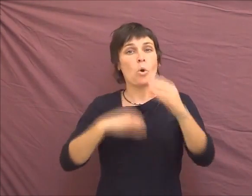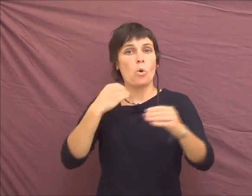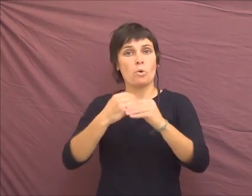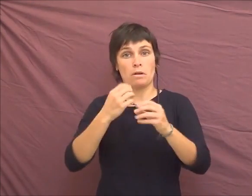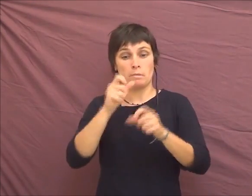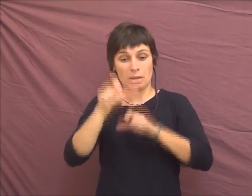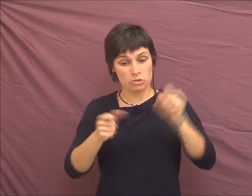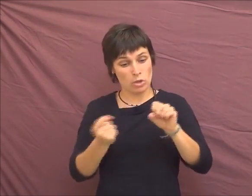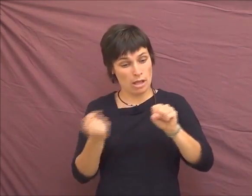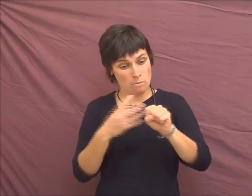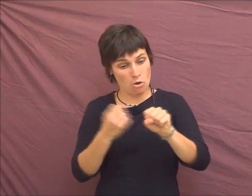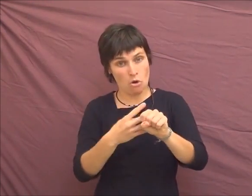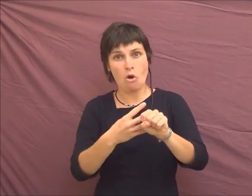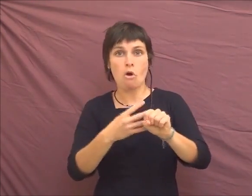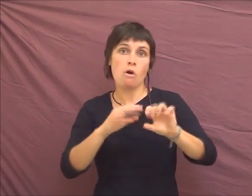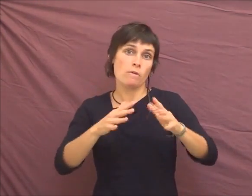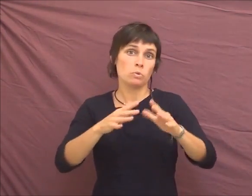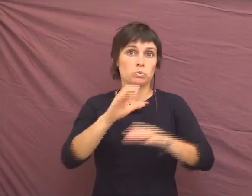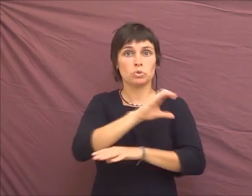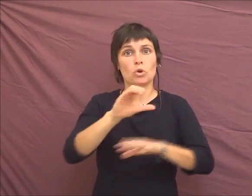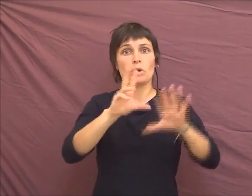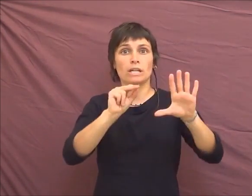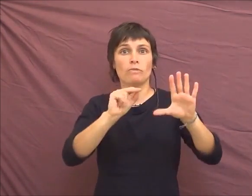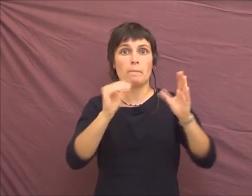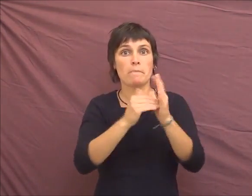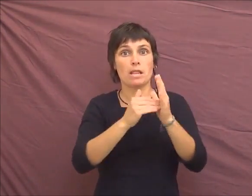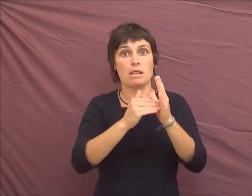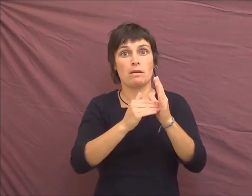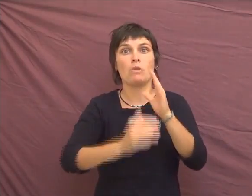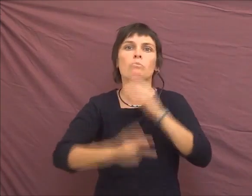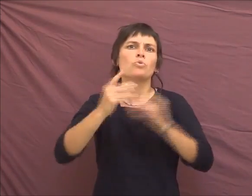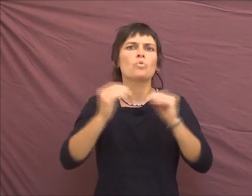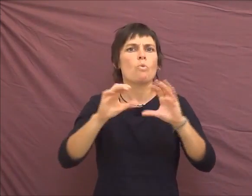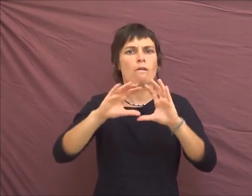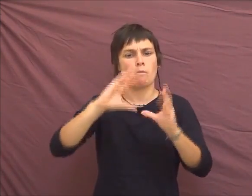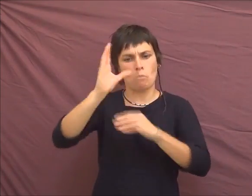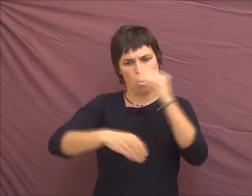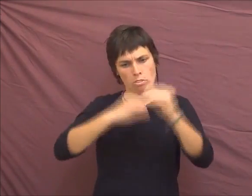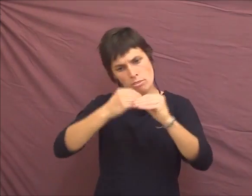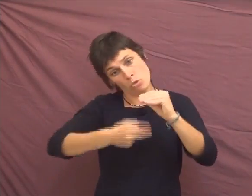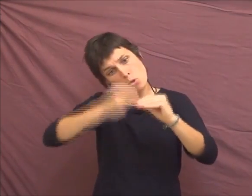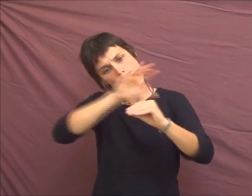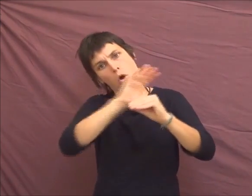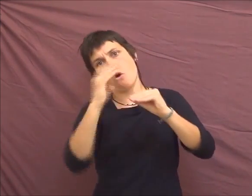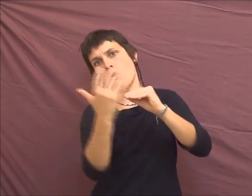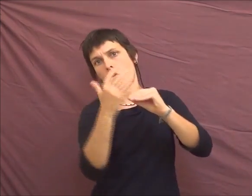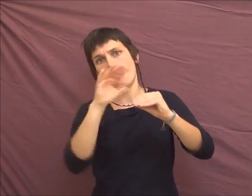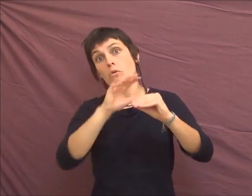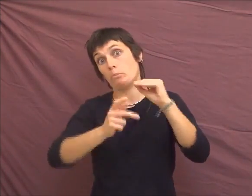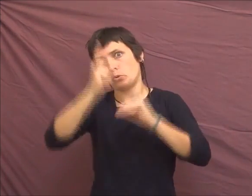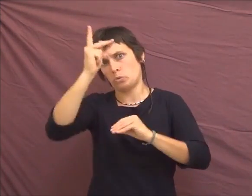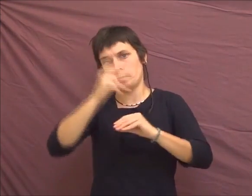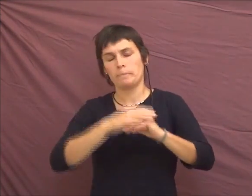monde, personnes implantées dans le monde. Il y en a plus dans les pays du Nord. En France,